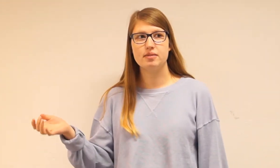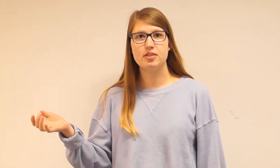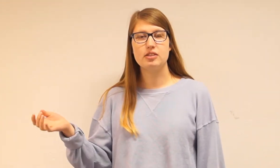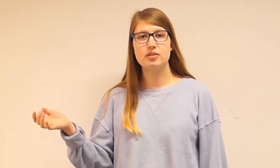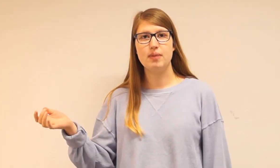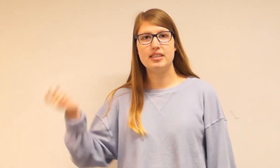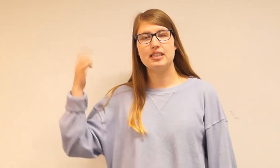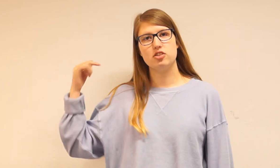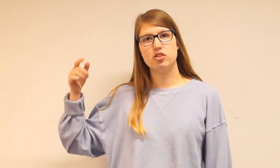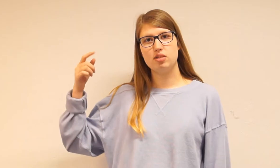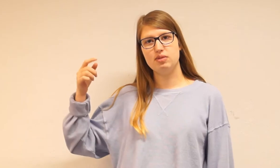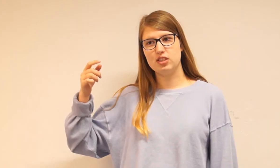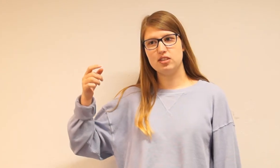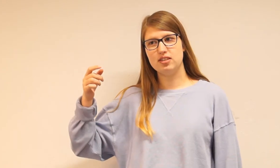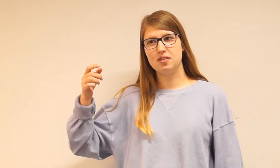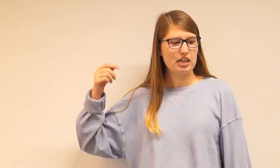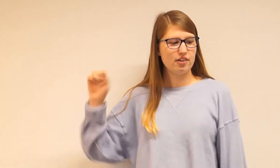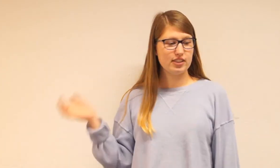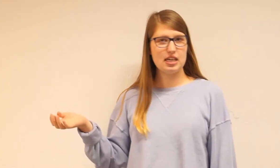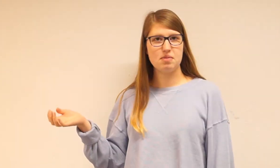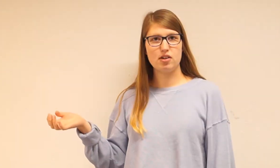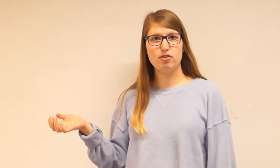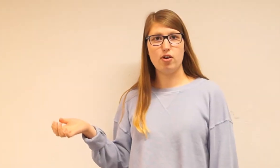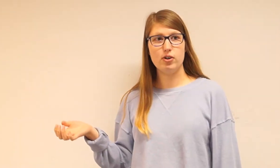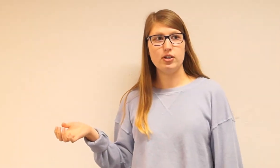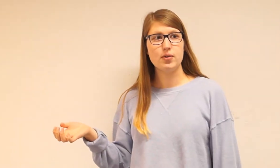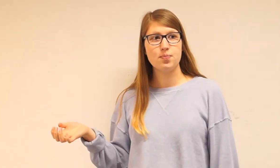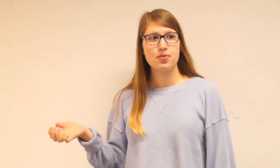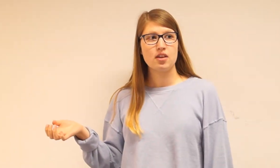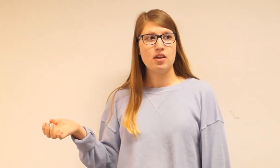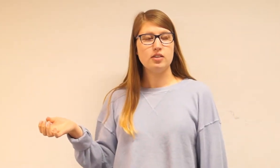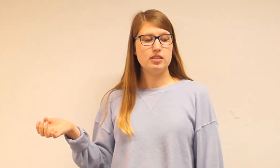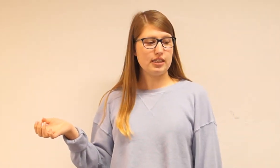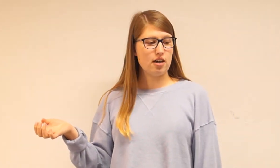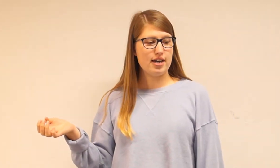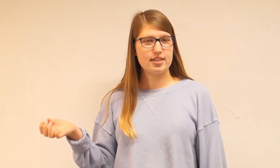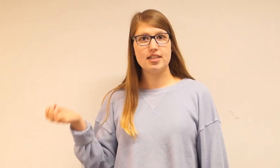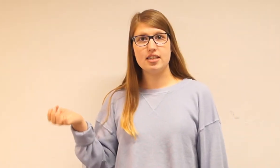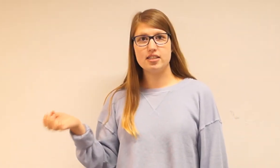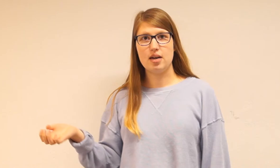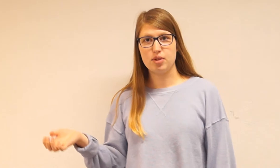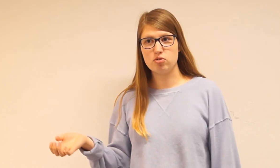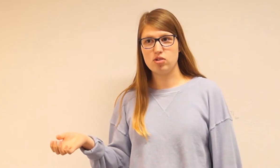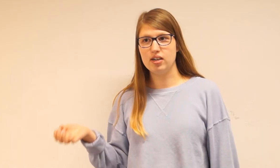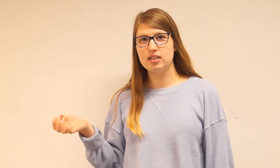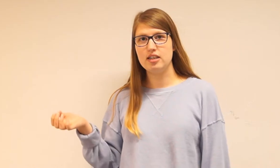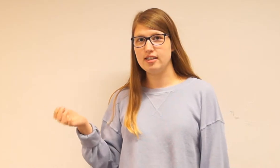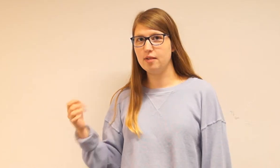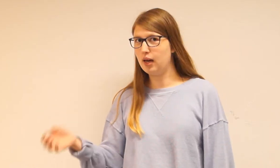man i ens underbevidsthed For eksempel for at Tænker at den ene af de her personer Er en meget